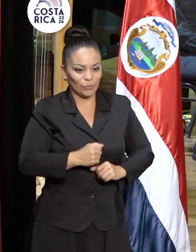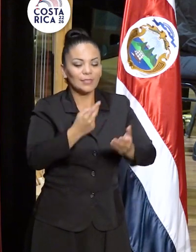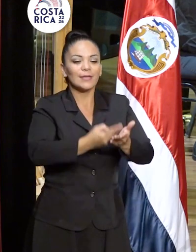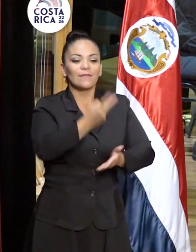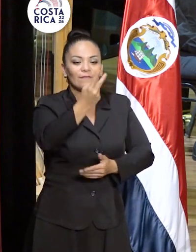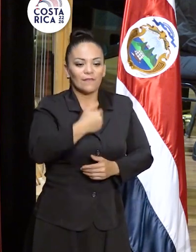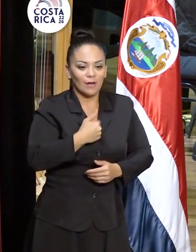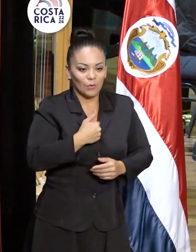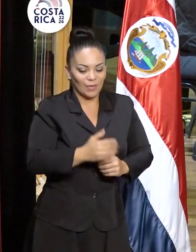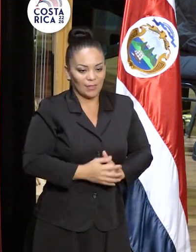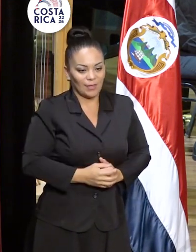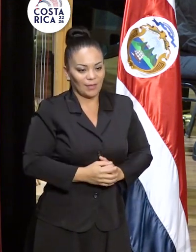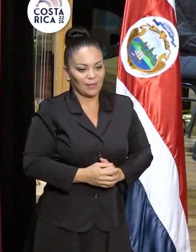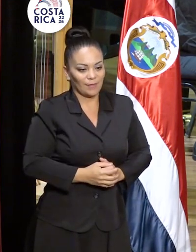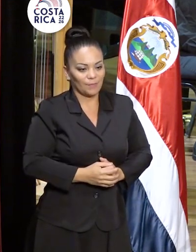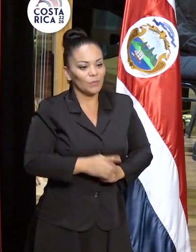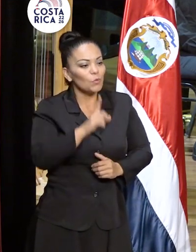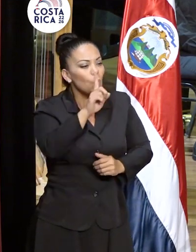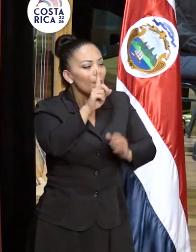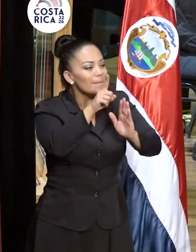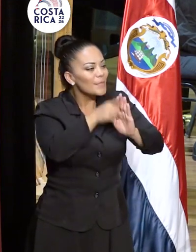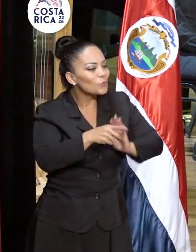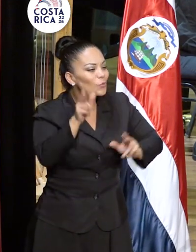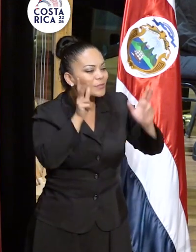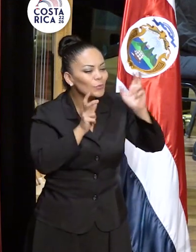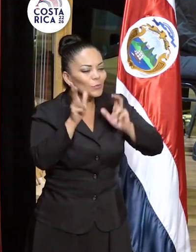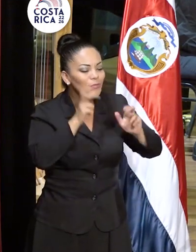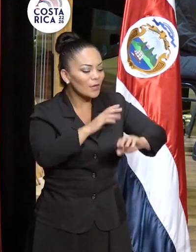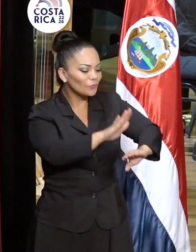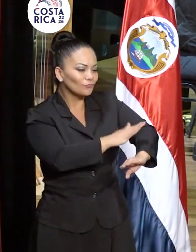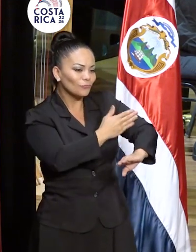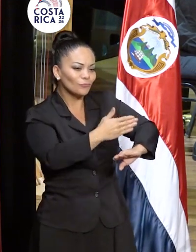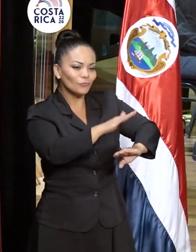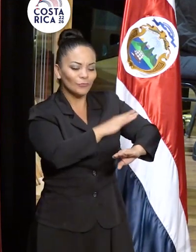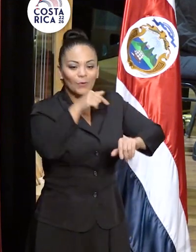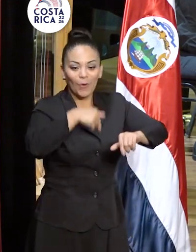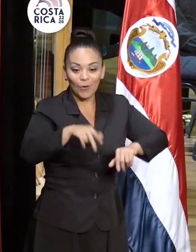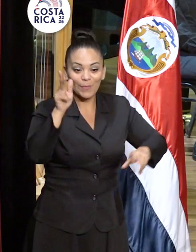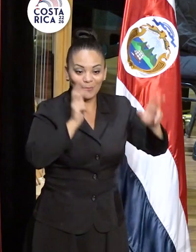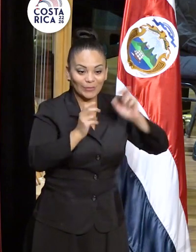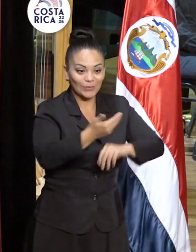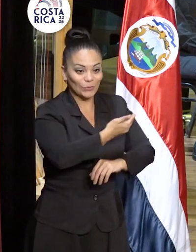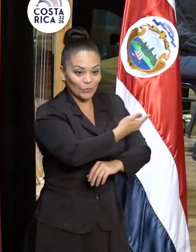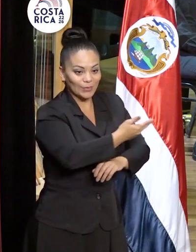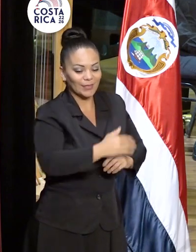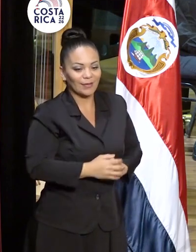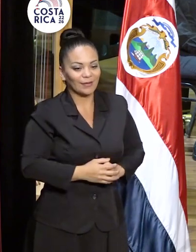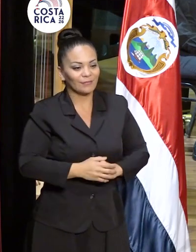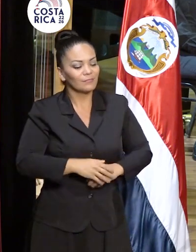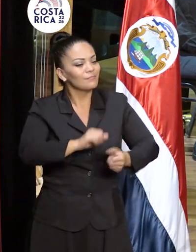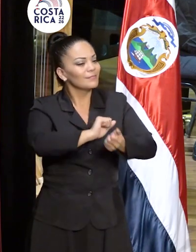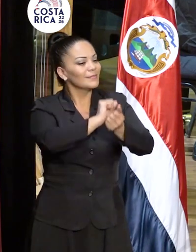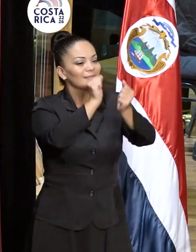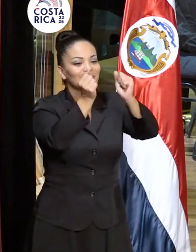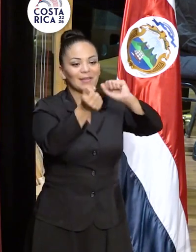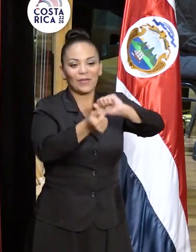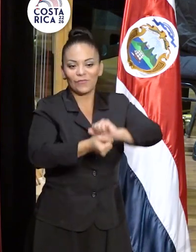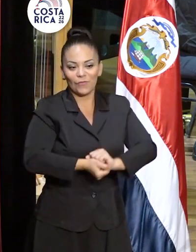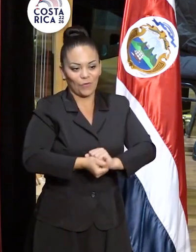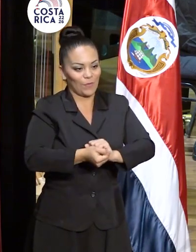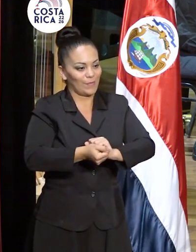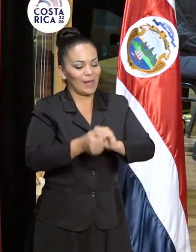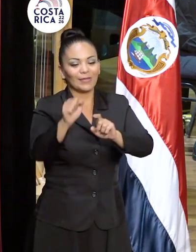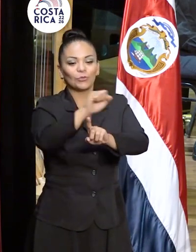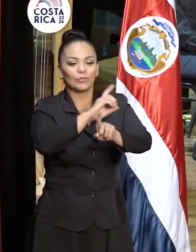que tiene un minuto de escuchar una sinfonía, como vamos a escuchar ahorita, es transformador y transforma a